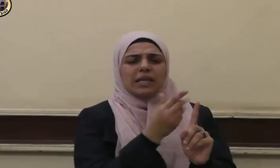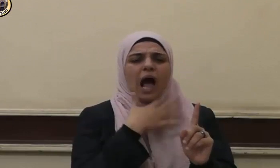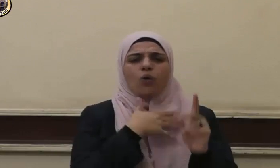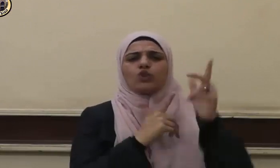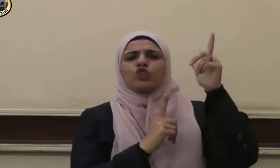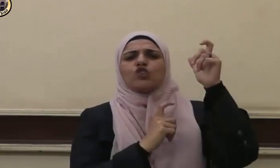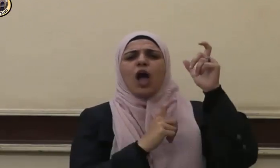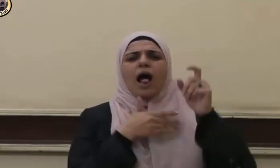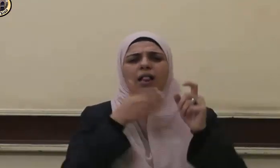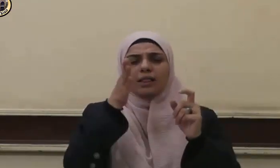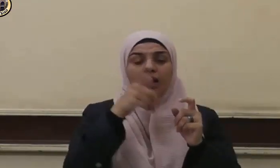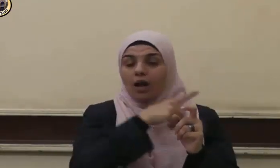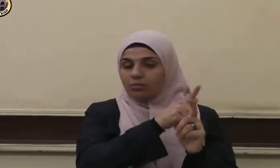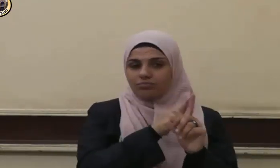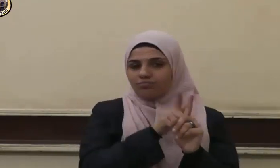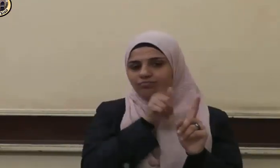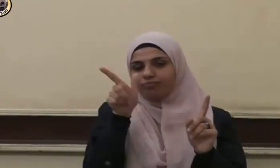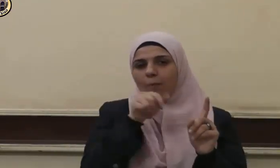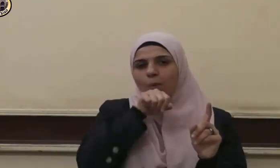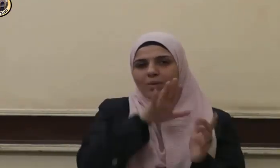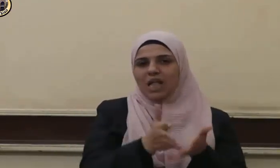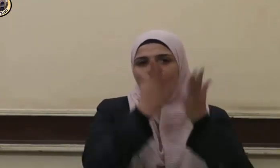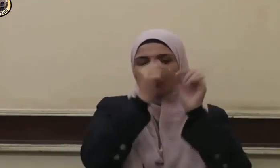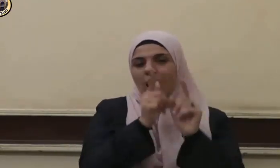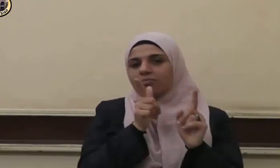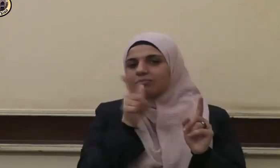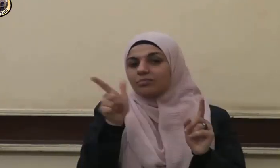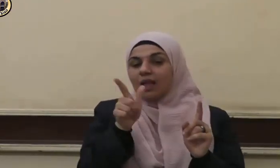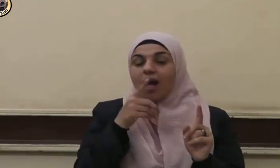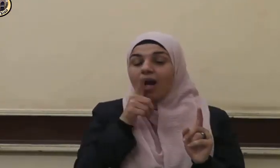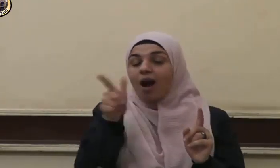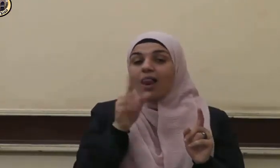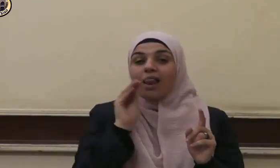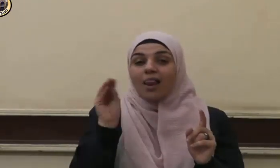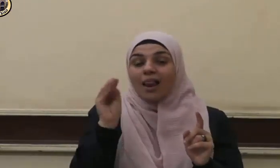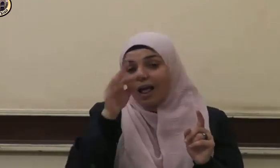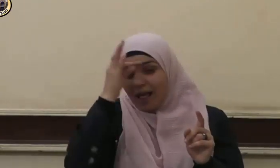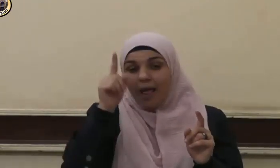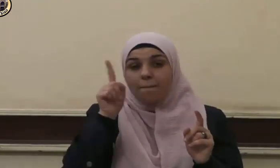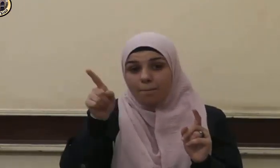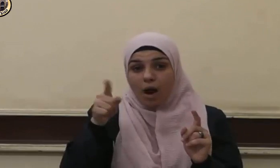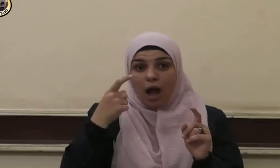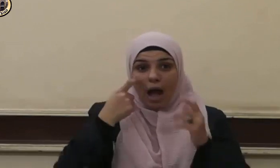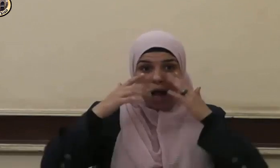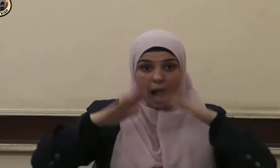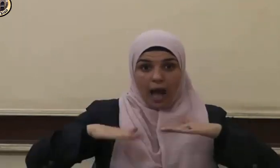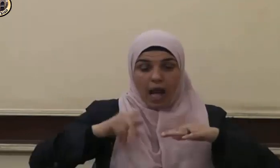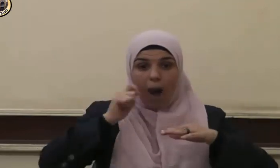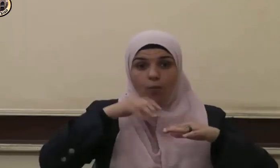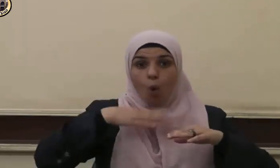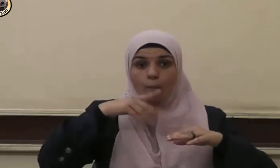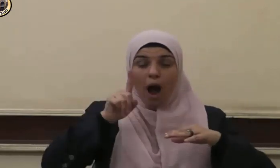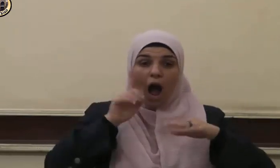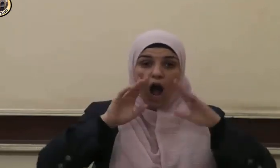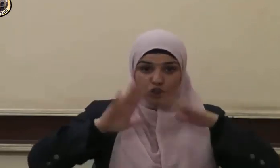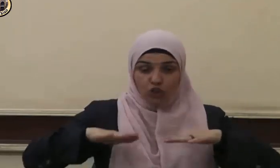في الجهاد فقال له النبي صلى الله عليه وسلم أحي والدات قال